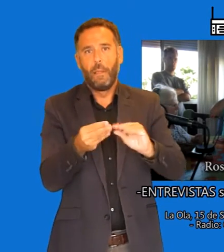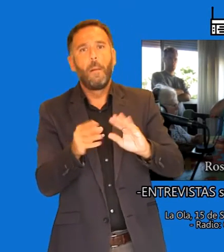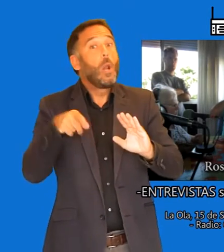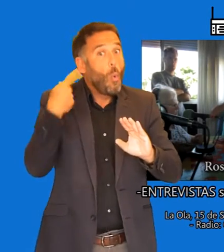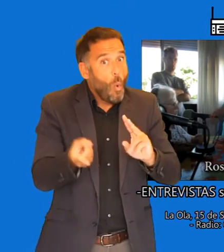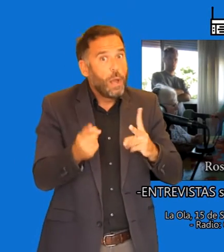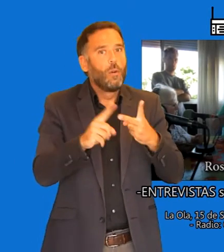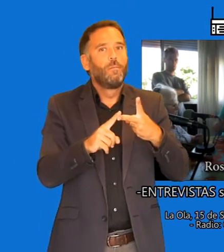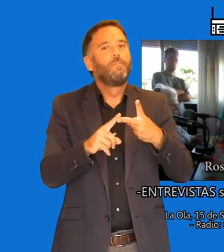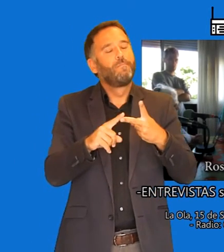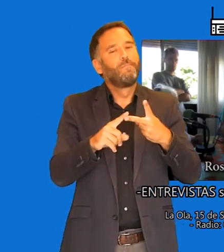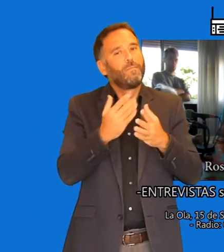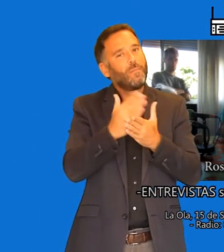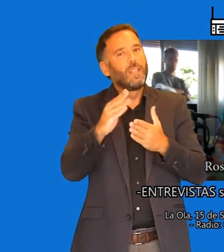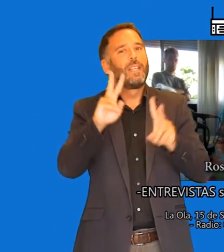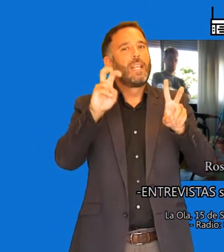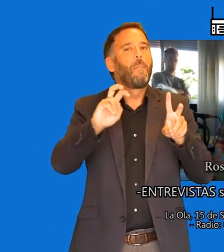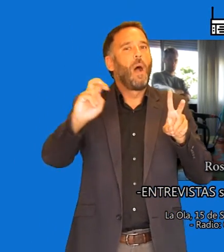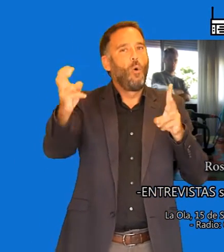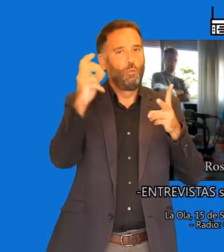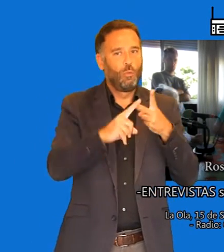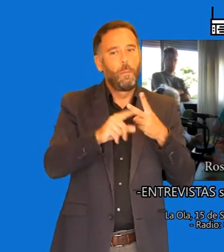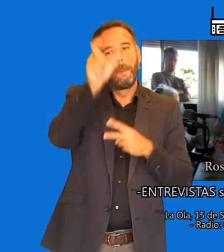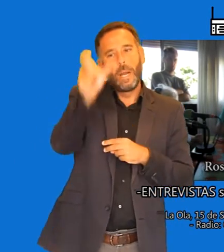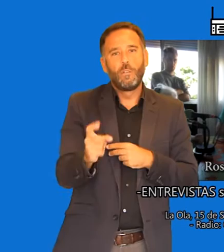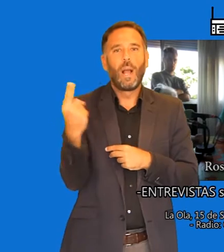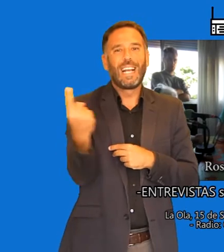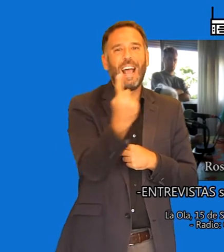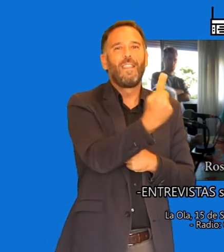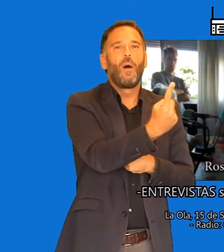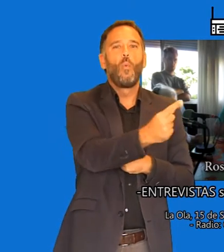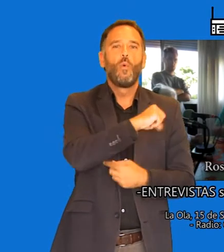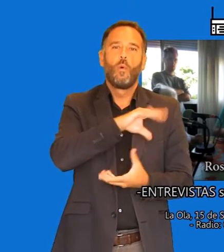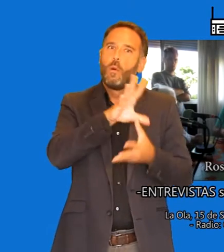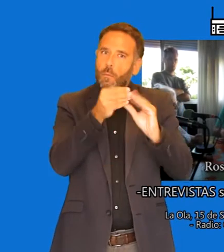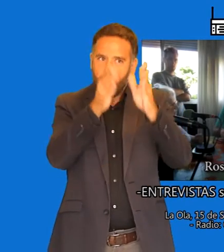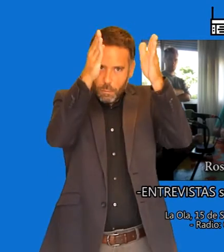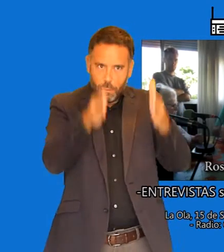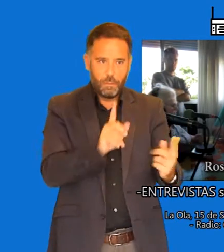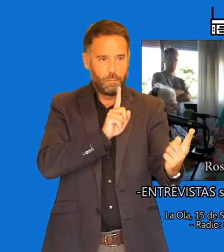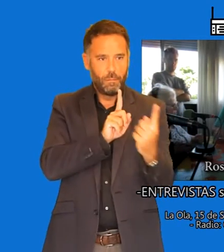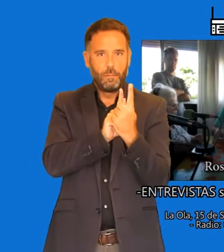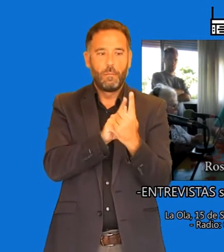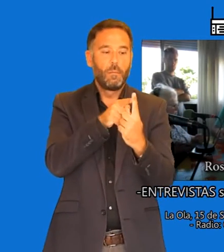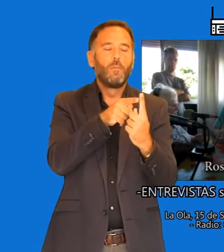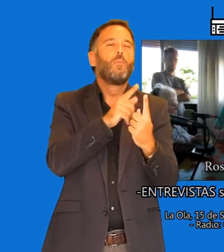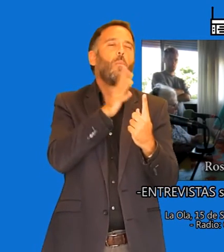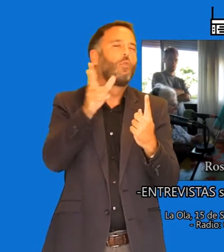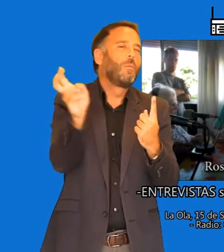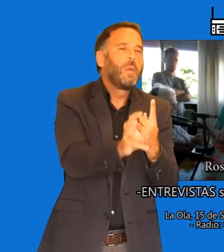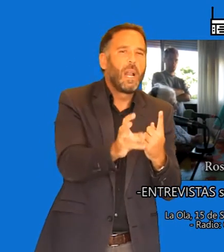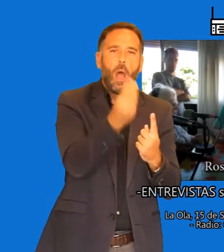otras partes donde la persona, a través de unos detonantes, ha entrado en la